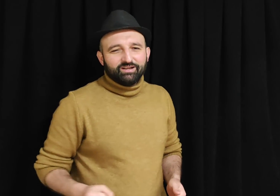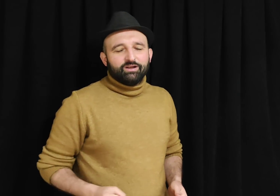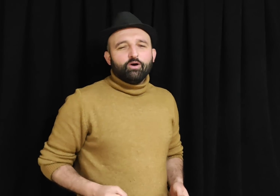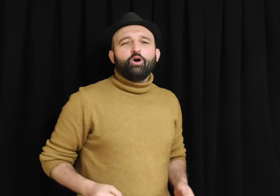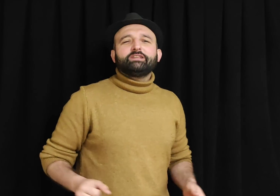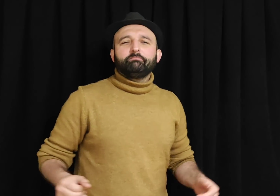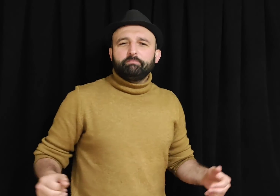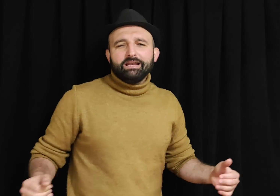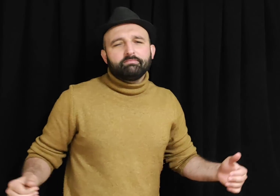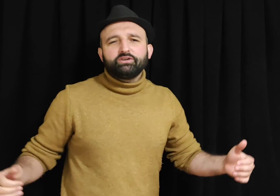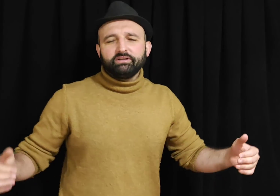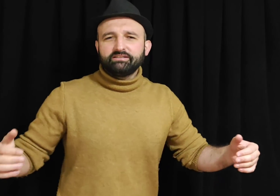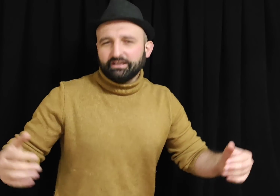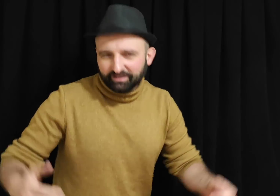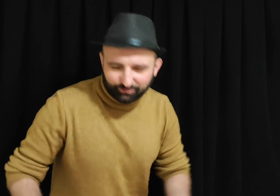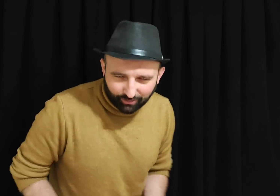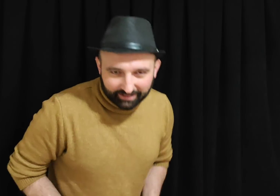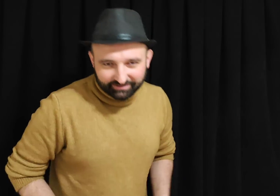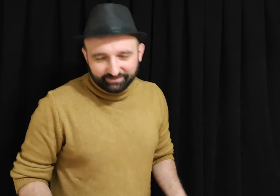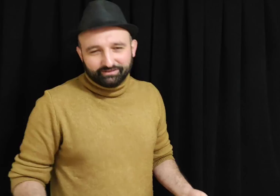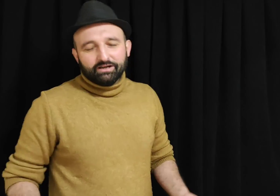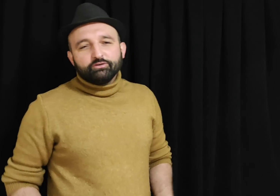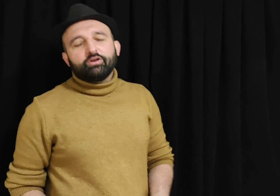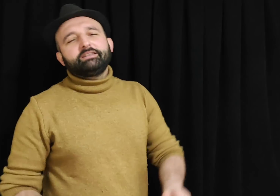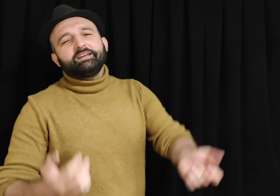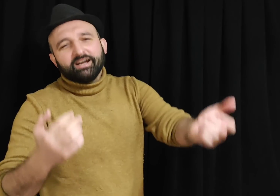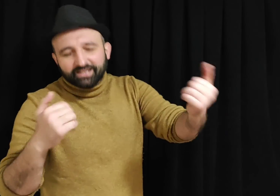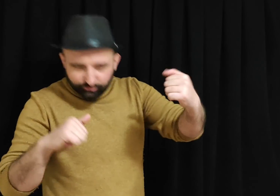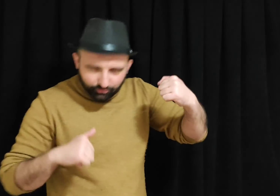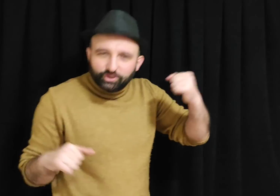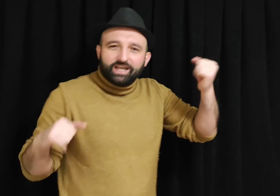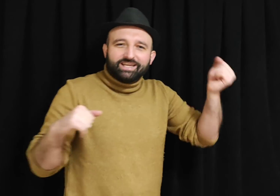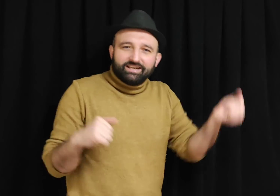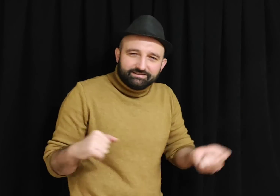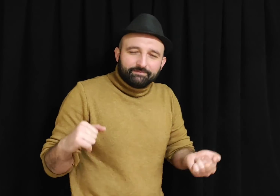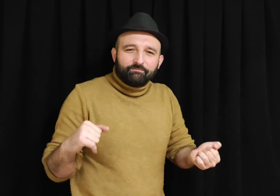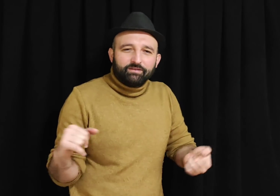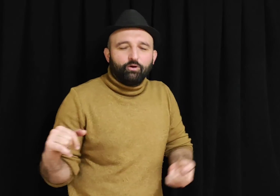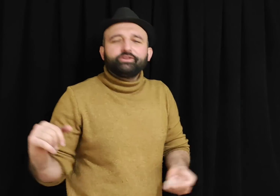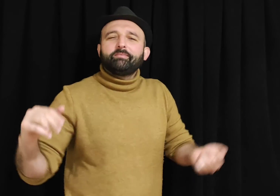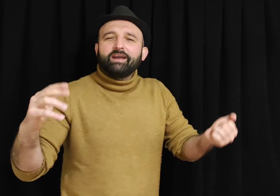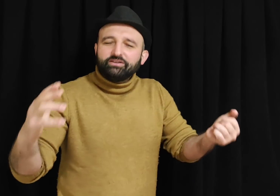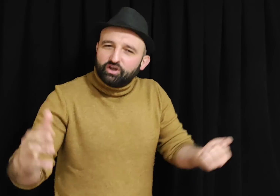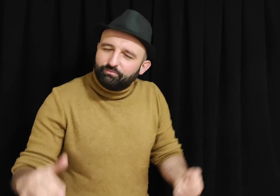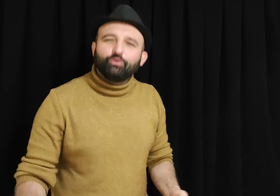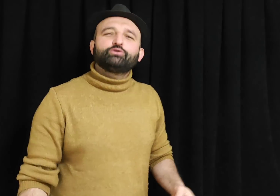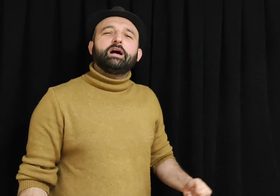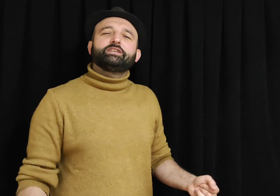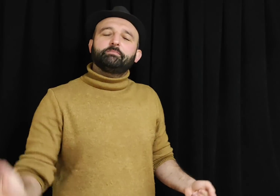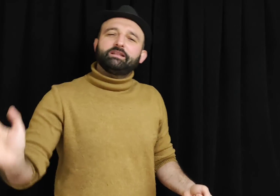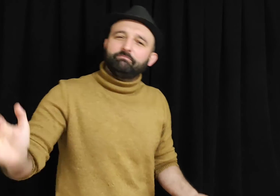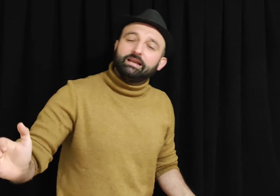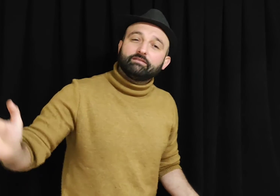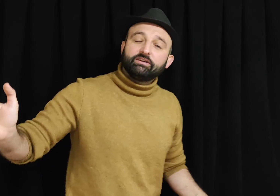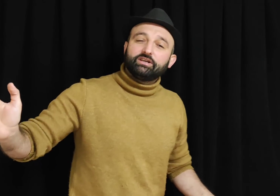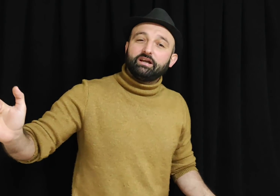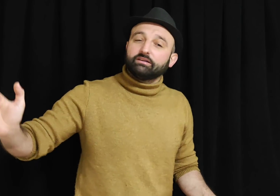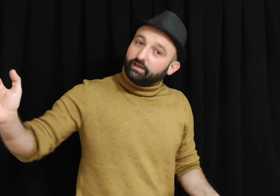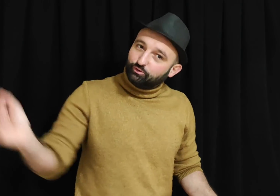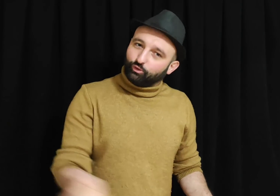Orada belli başlık insanları dolandırır. Sonra tekrardan Türkiye'ye gelir. O zaman AKP olursa AKP'den milletvekili adayı da